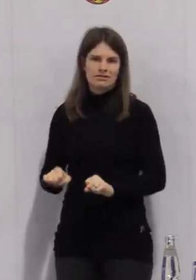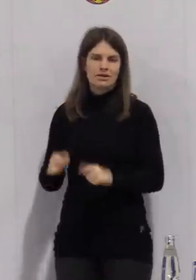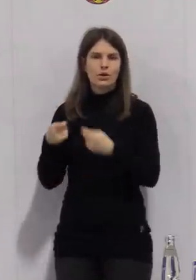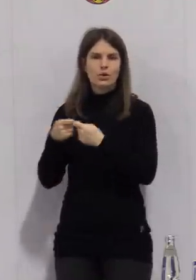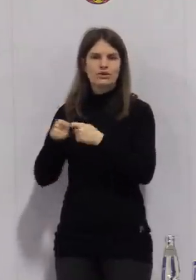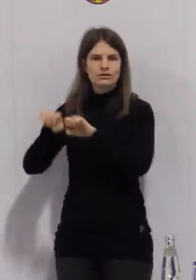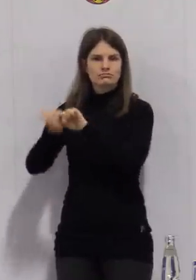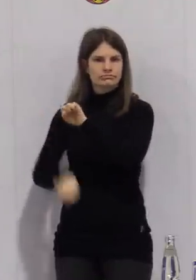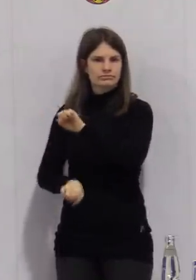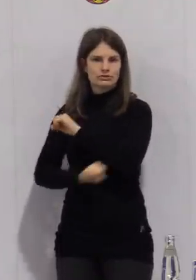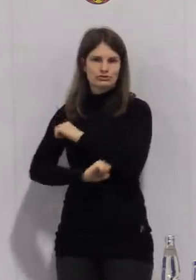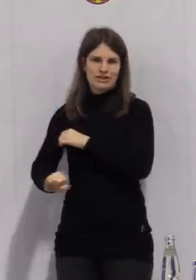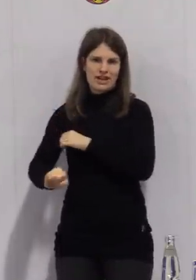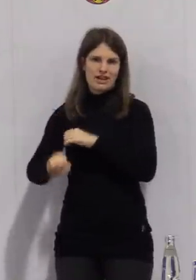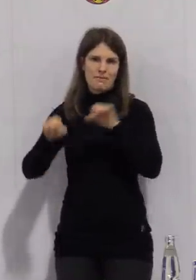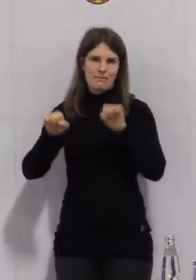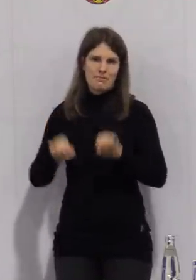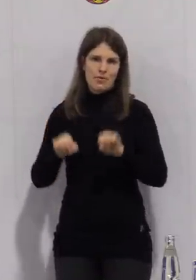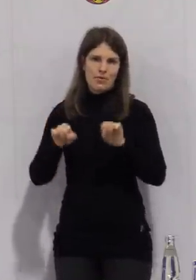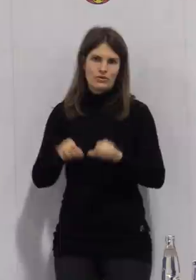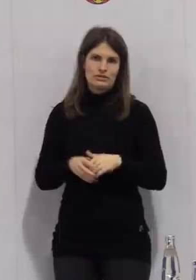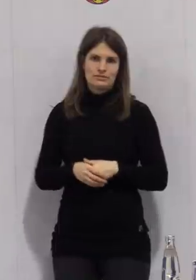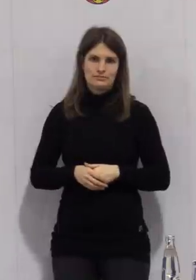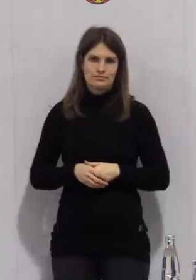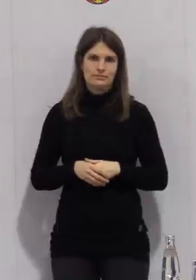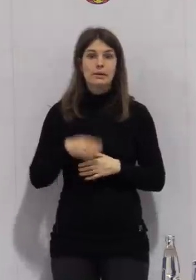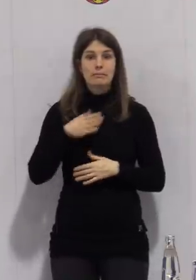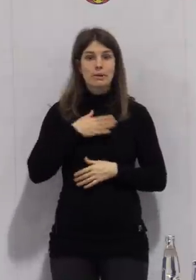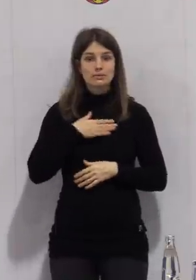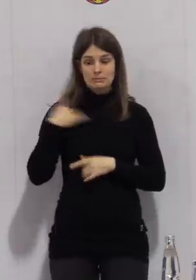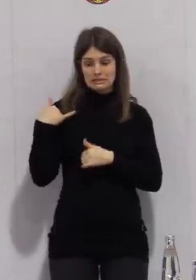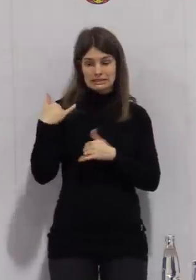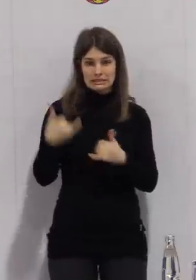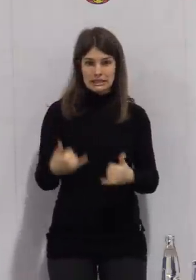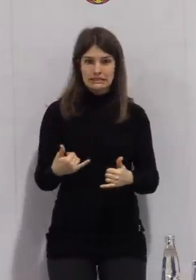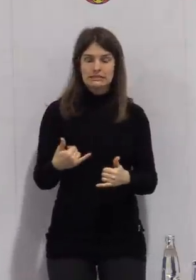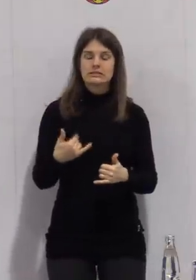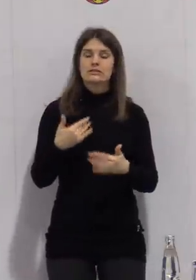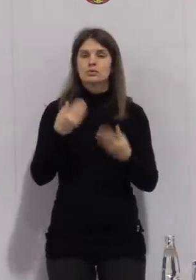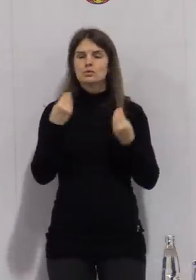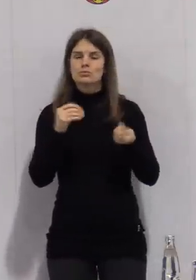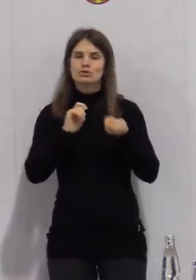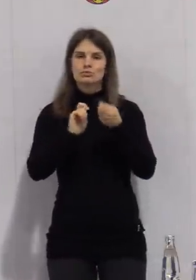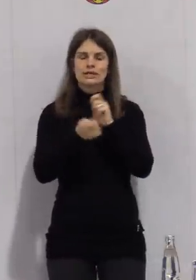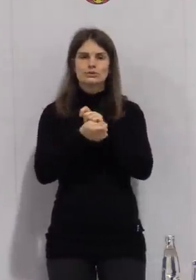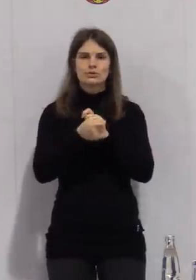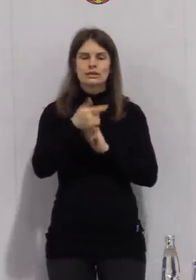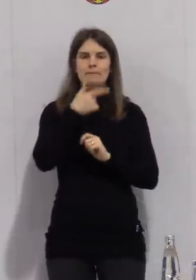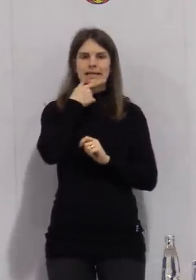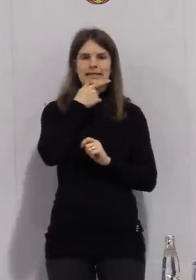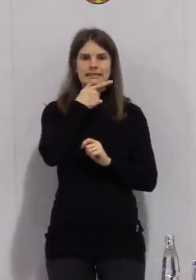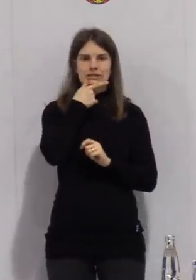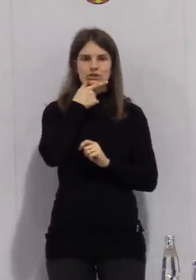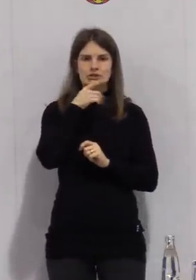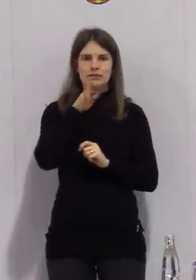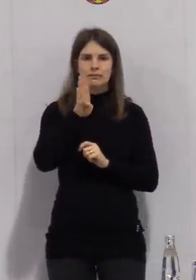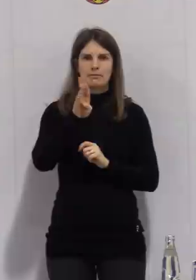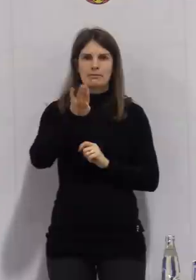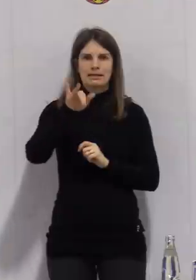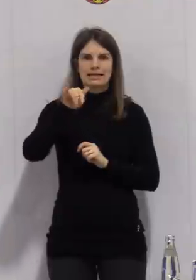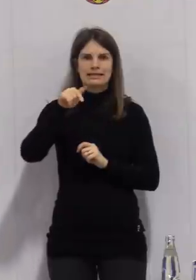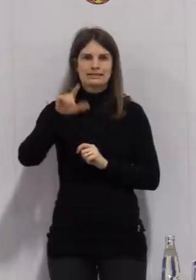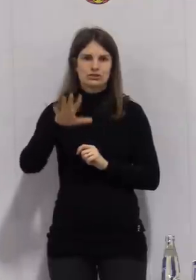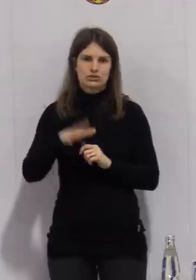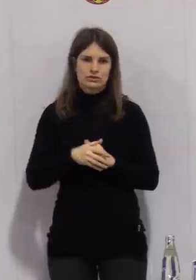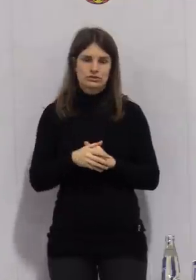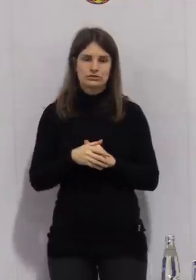Die bei uns bisher aufgetretene britische Mutation hat eine, man kann sagen, verschnellerte Transmission. Das heißt,